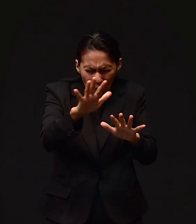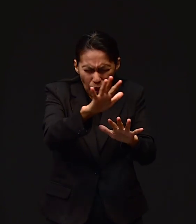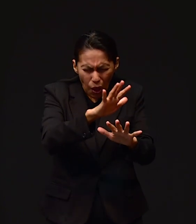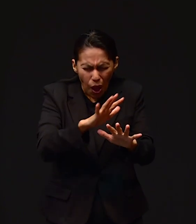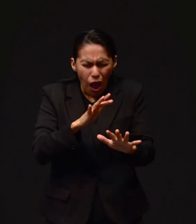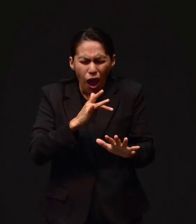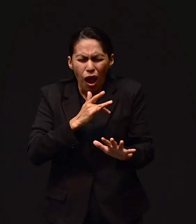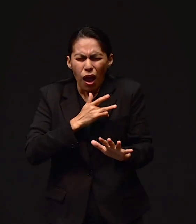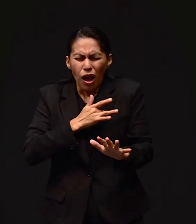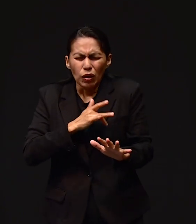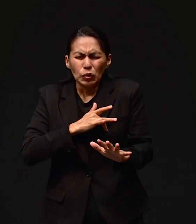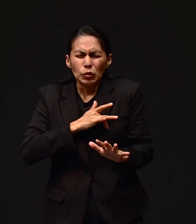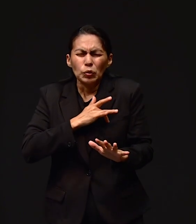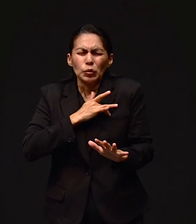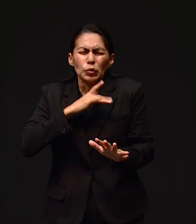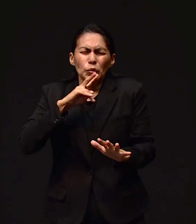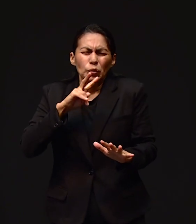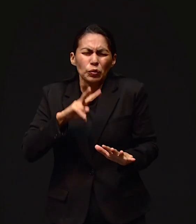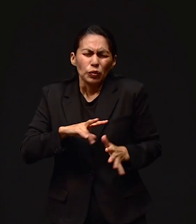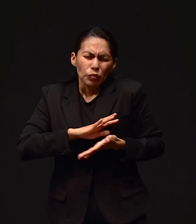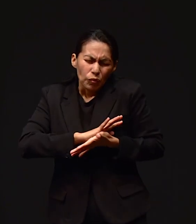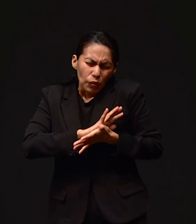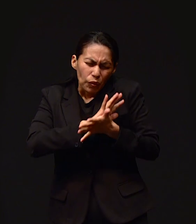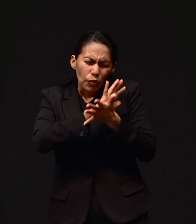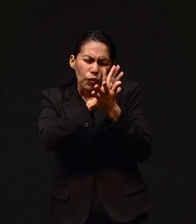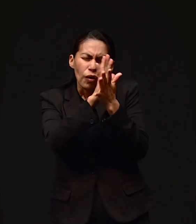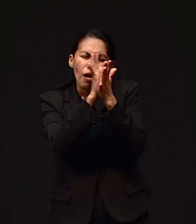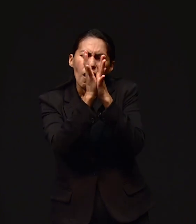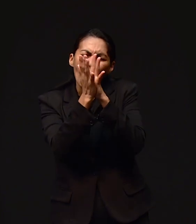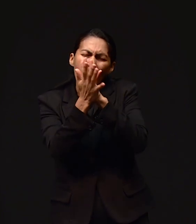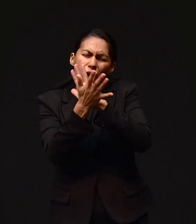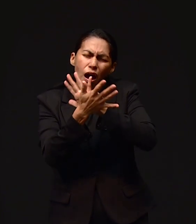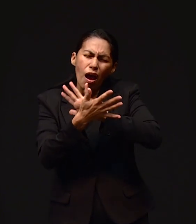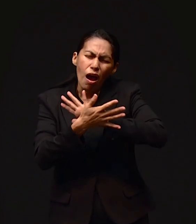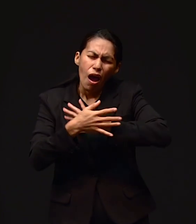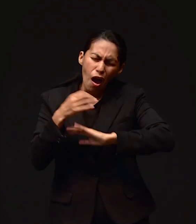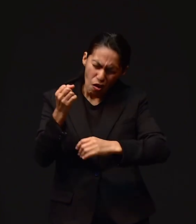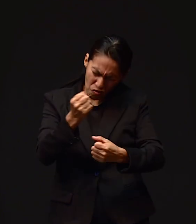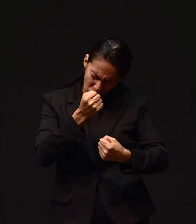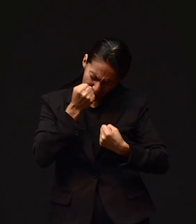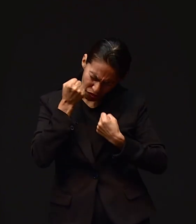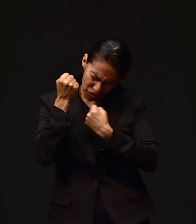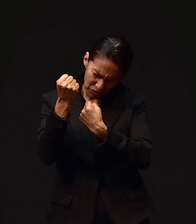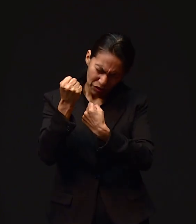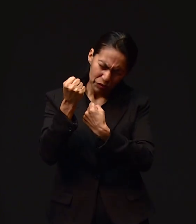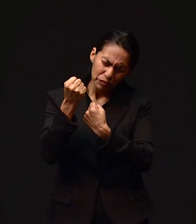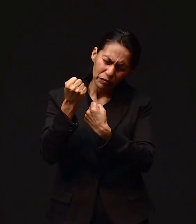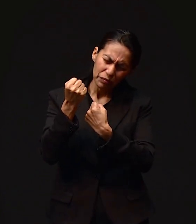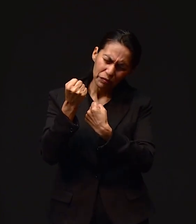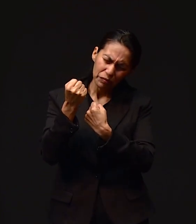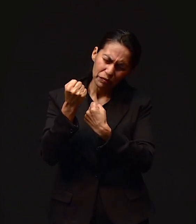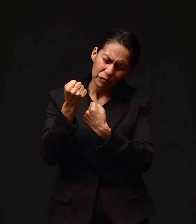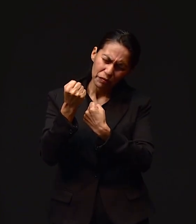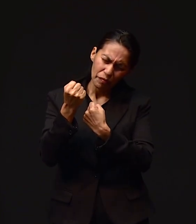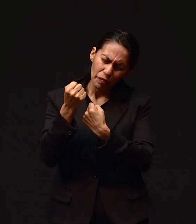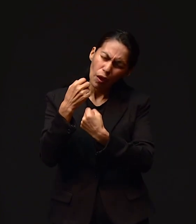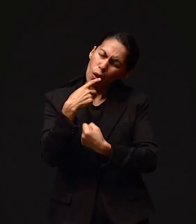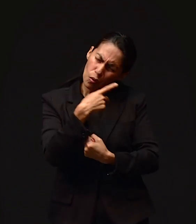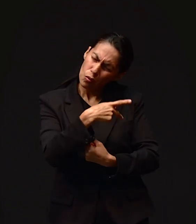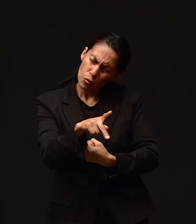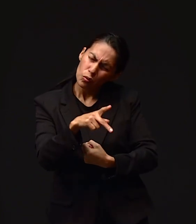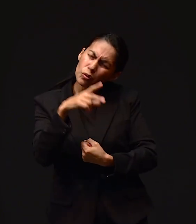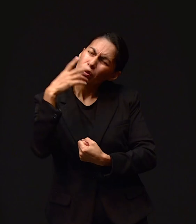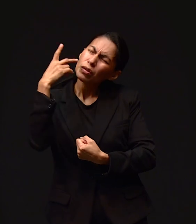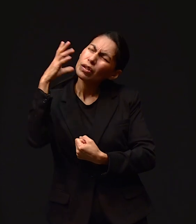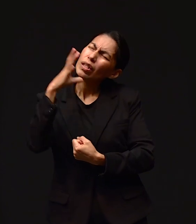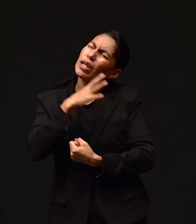Y mueva sus corazones Y de alguna manera Señor Ellos vuelvan Otra vez a tus brazos Son tus hijos Papi